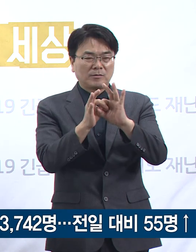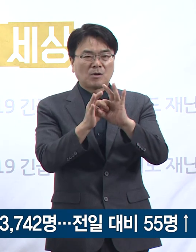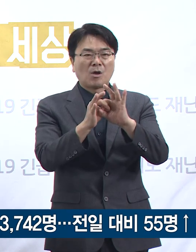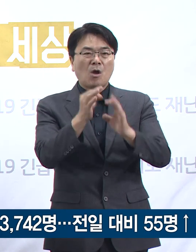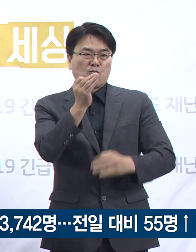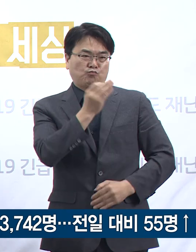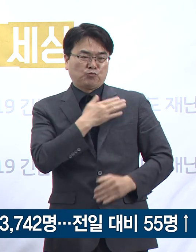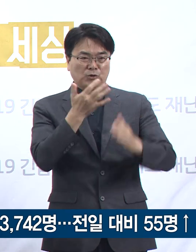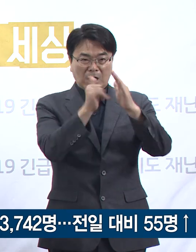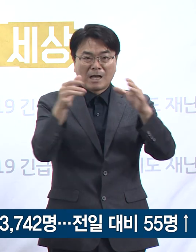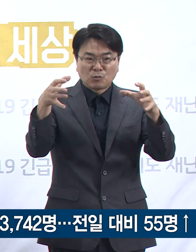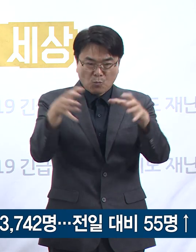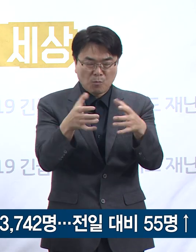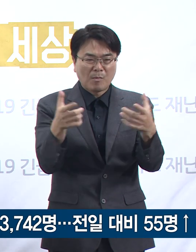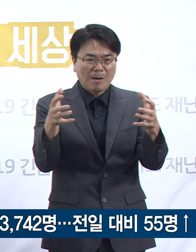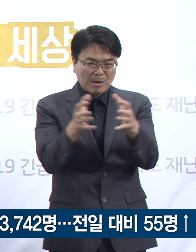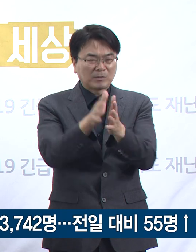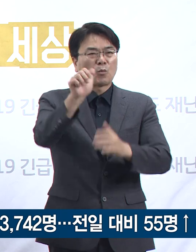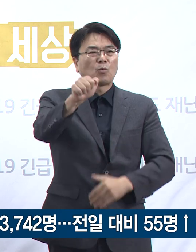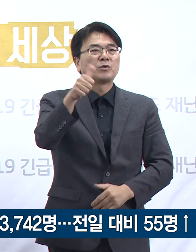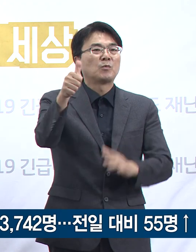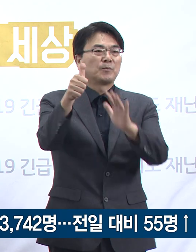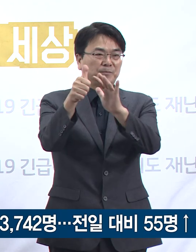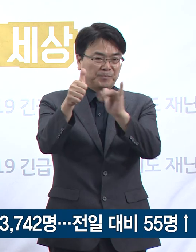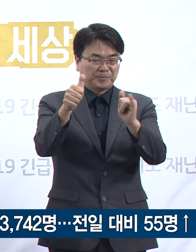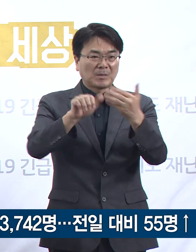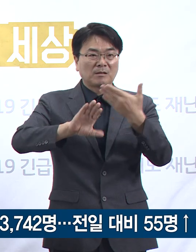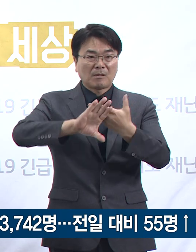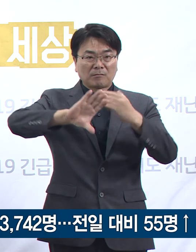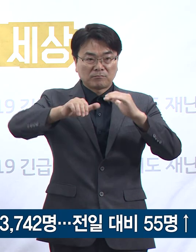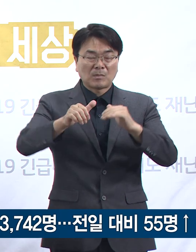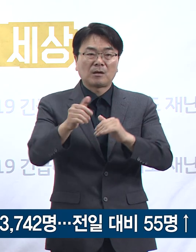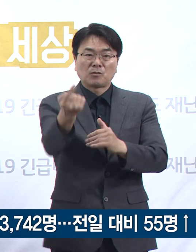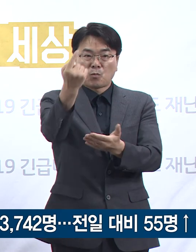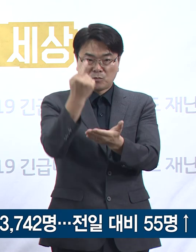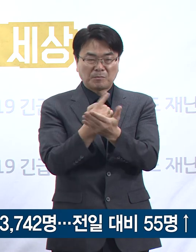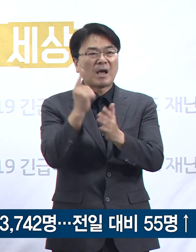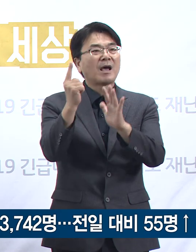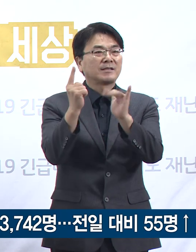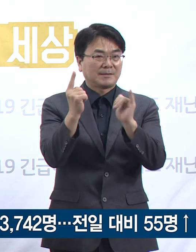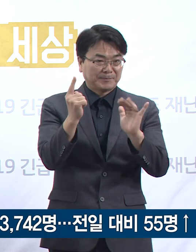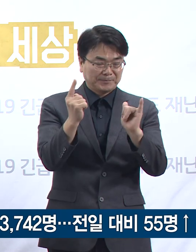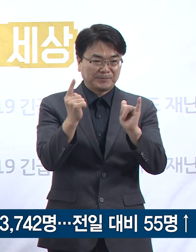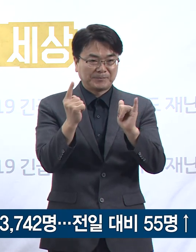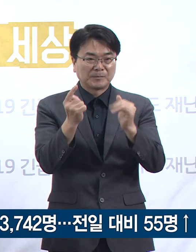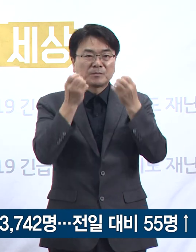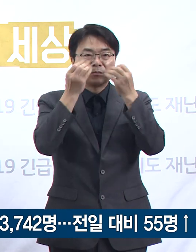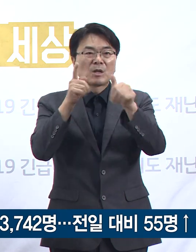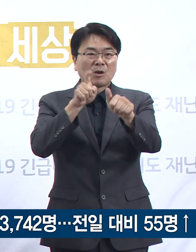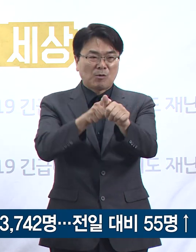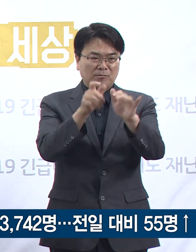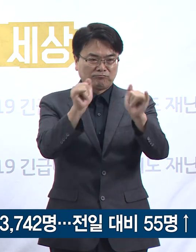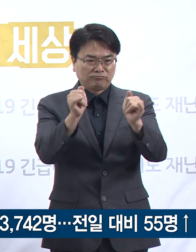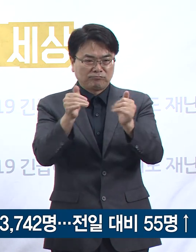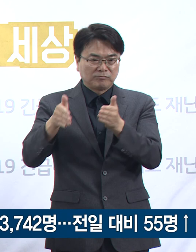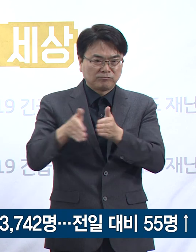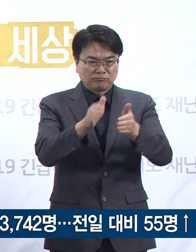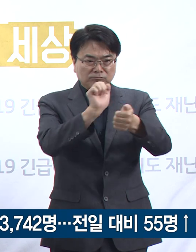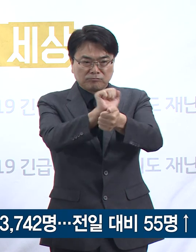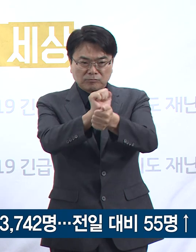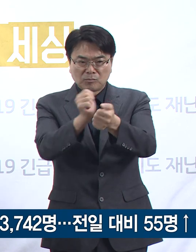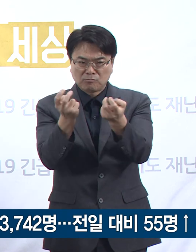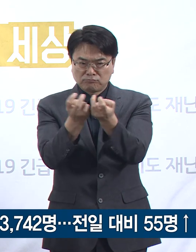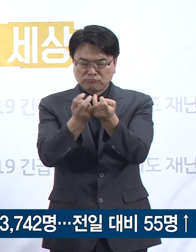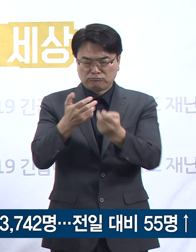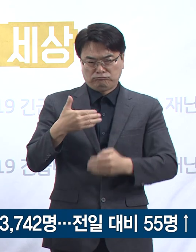55명이며 이 중 해외 유익 관련은 4명입니다. 신규 확진자 중 감염 경로를 알 수 없는 확진 환자는